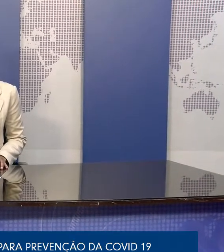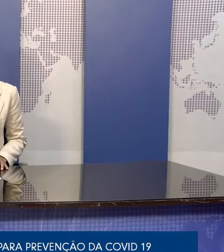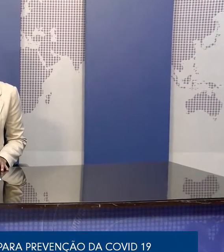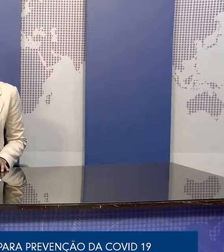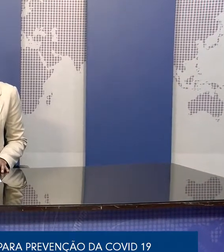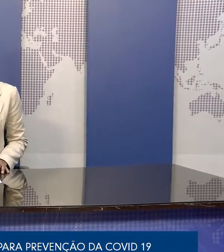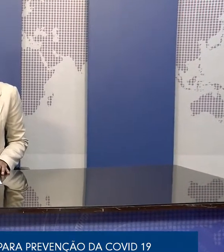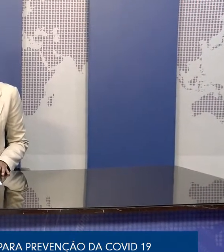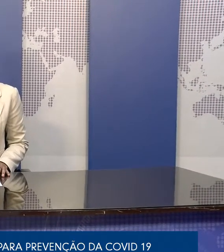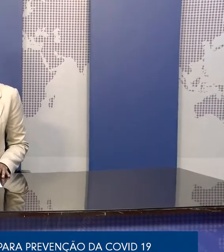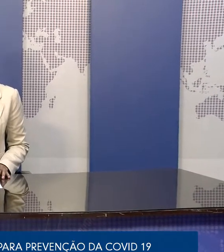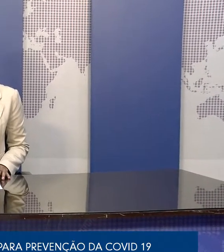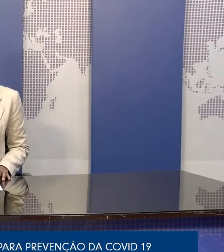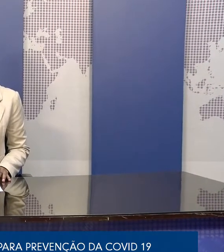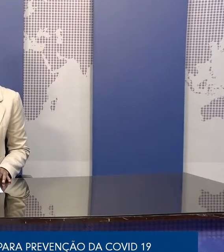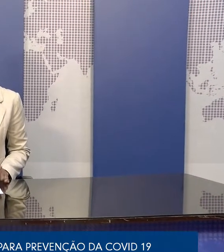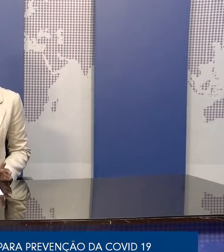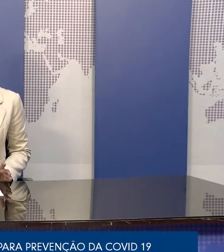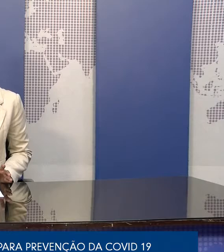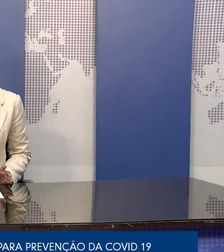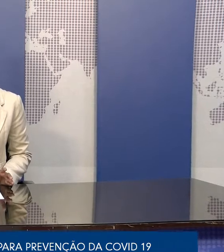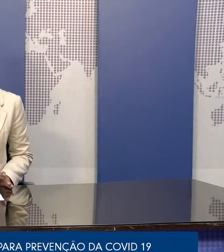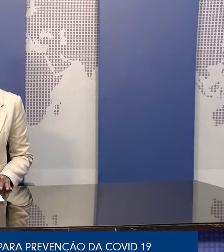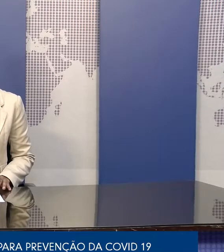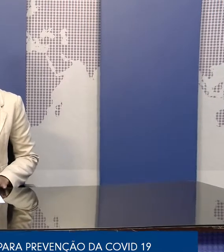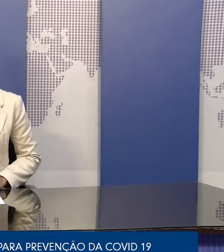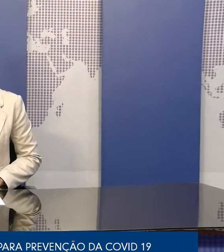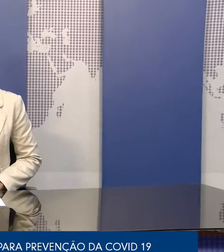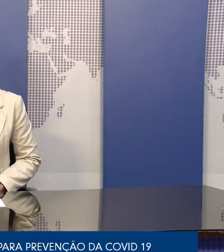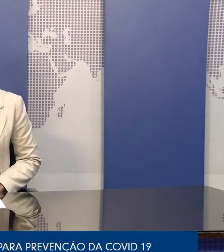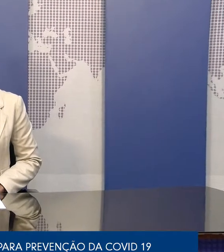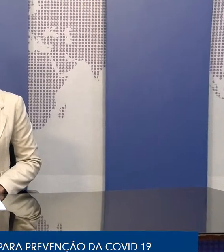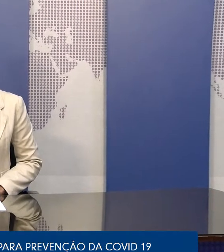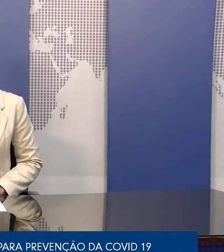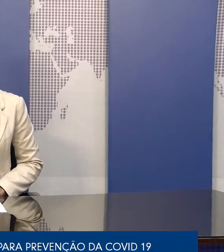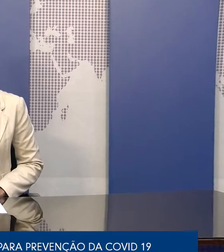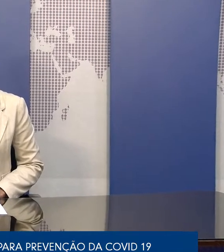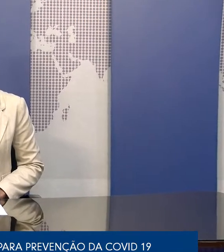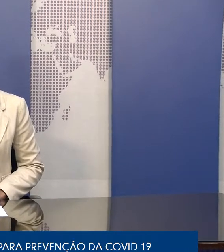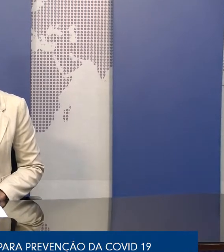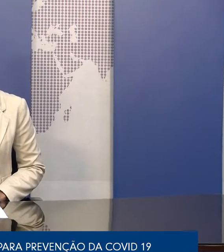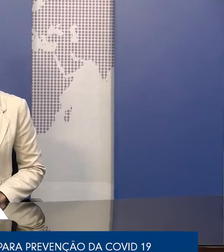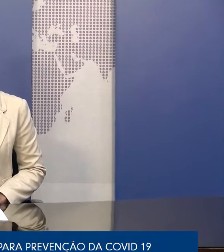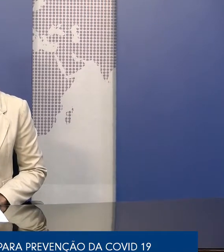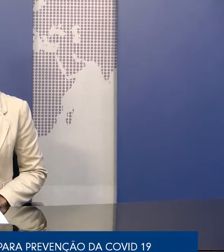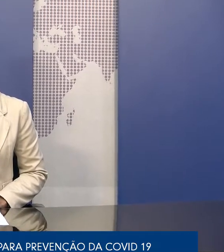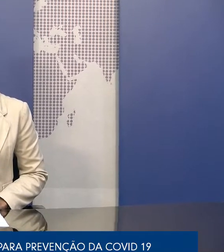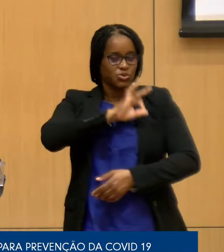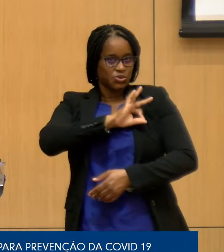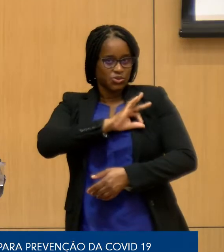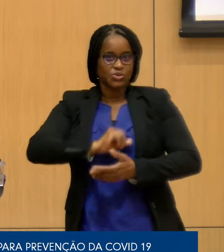de modo a evitar a propagação da Covid-19. Os dois apelaram ainda à vacinação de todos a partir dos 12 anos.